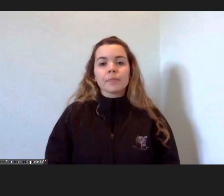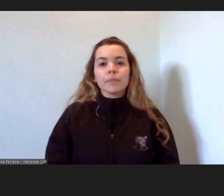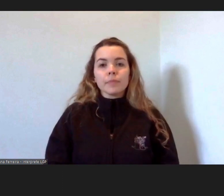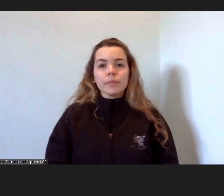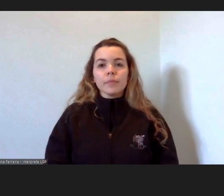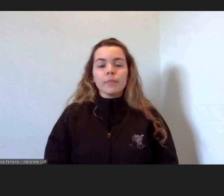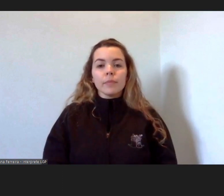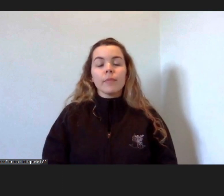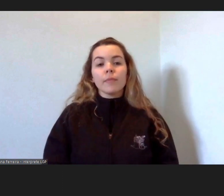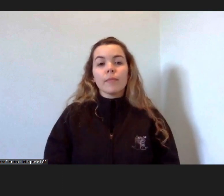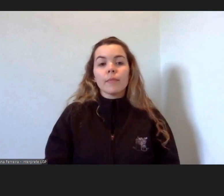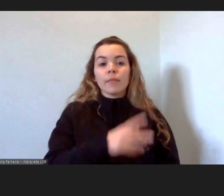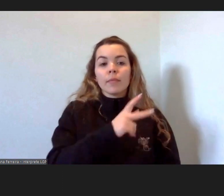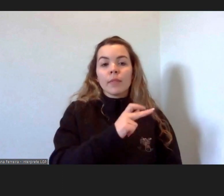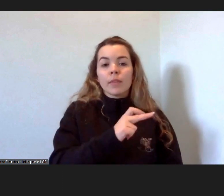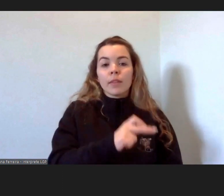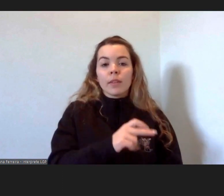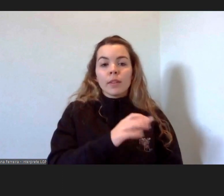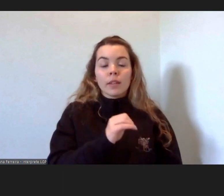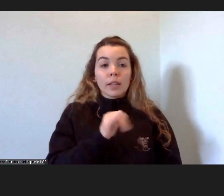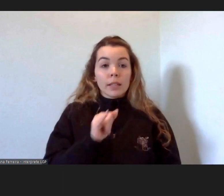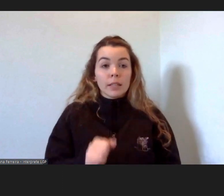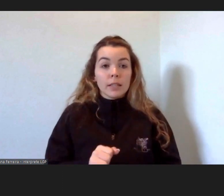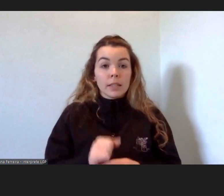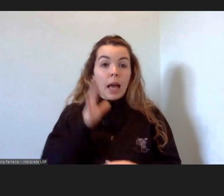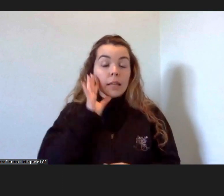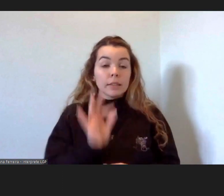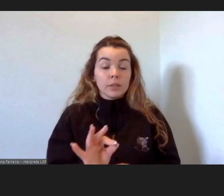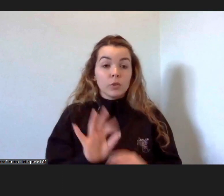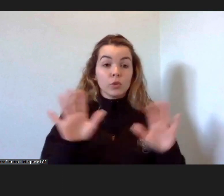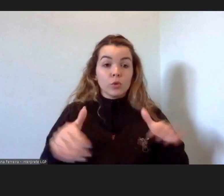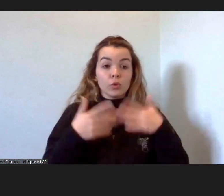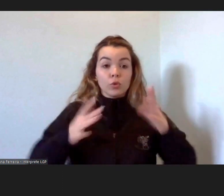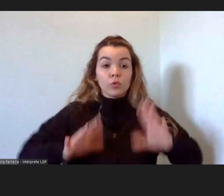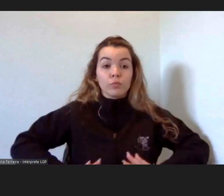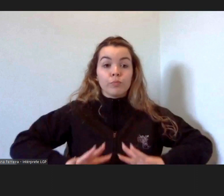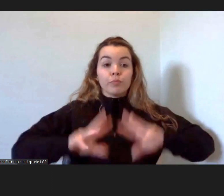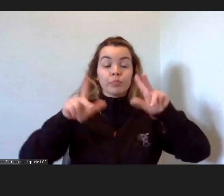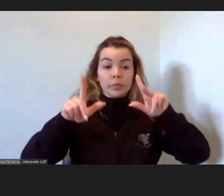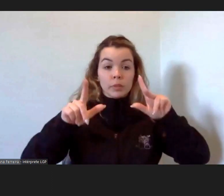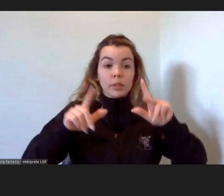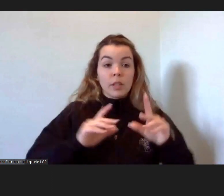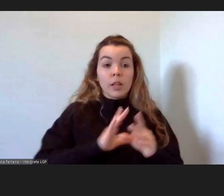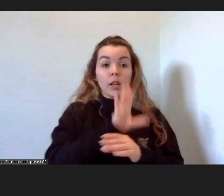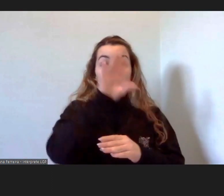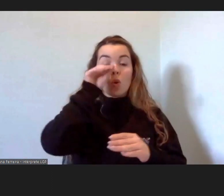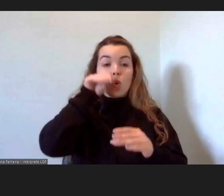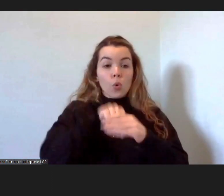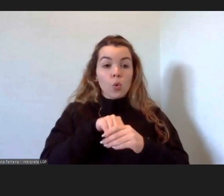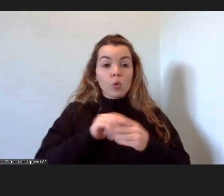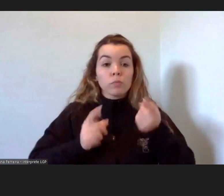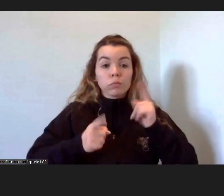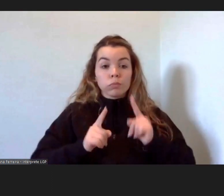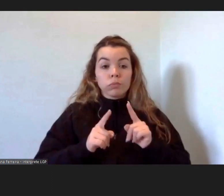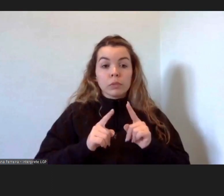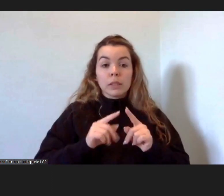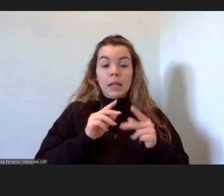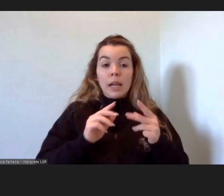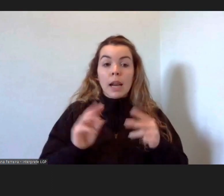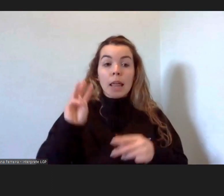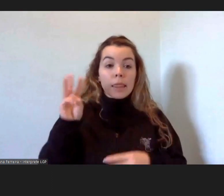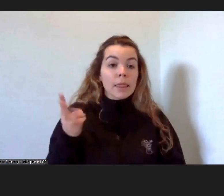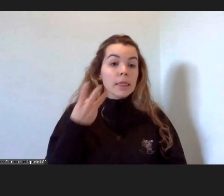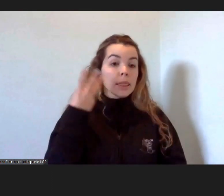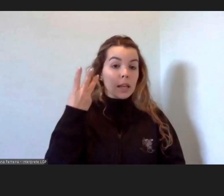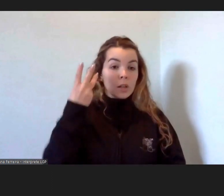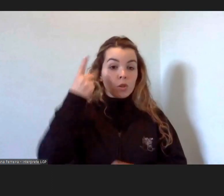A ACI, a nível dos objetivos de desenvolvimento sustentáveis, a ACI se enquadra essencialmente em três grandes objetivos, que é